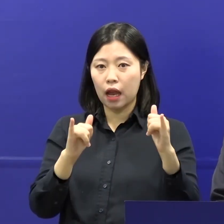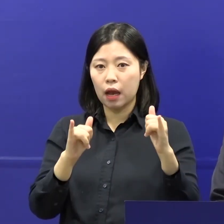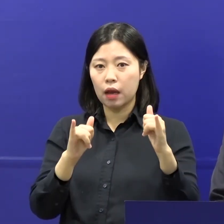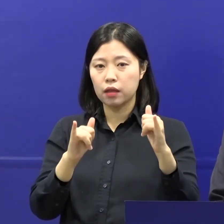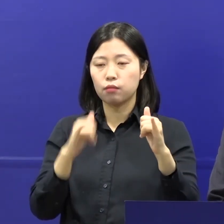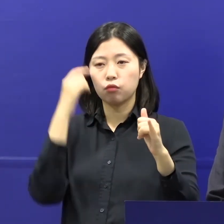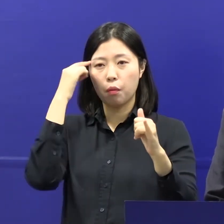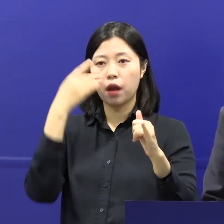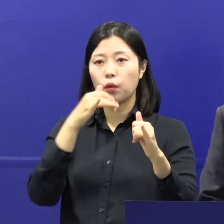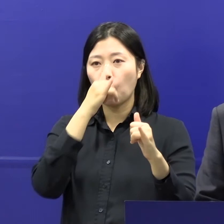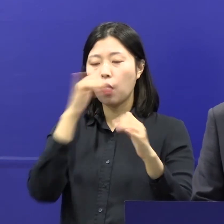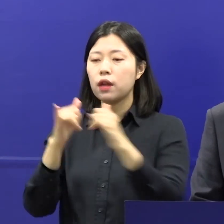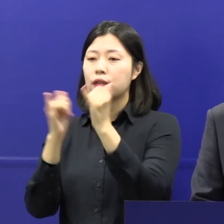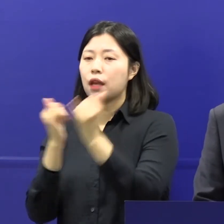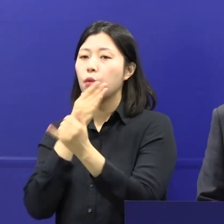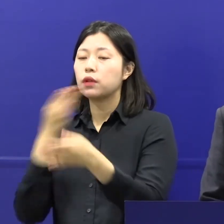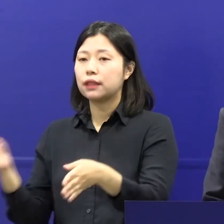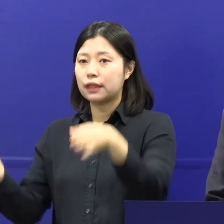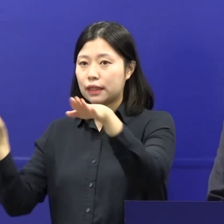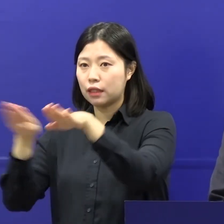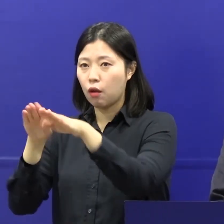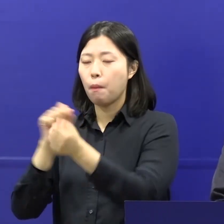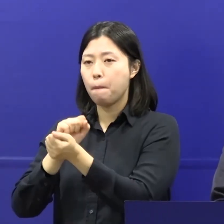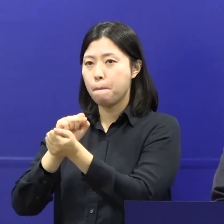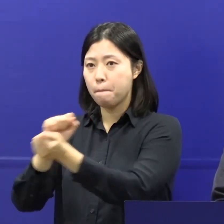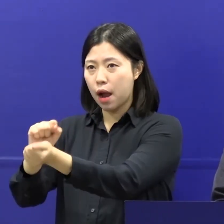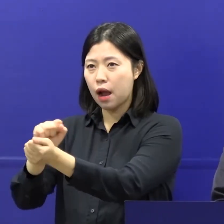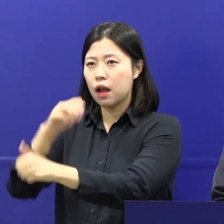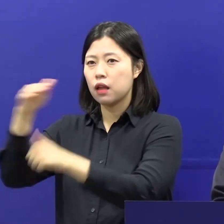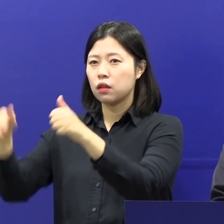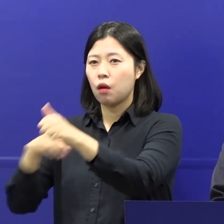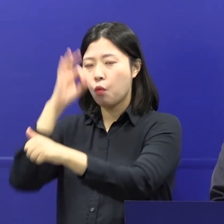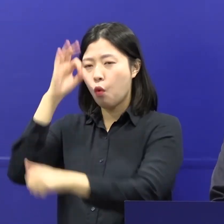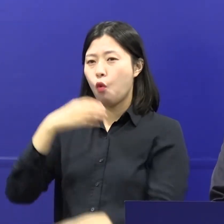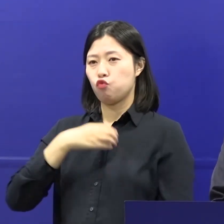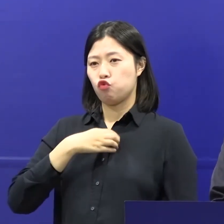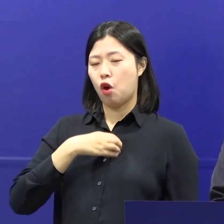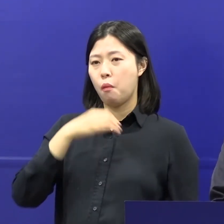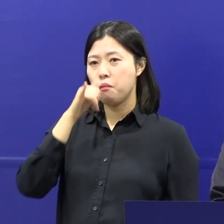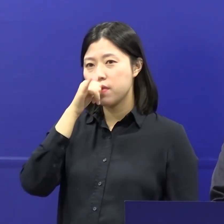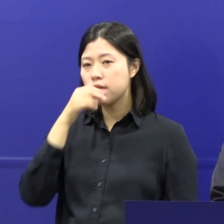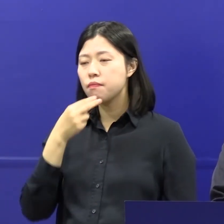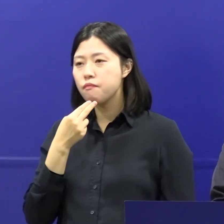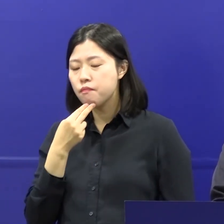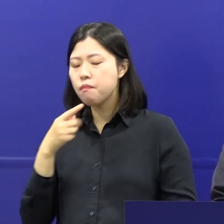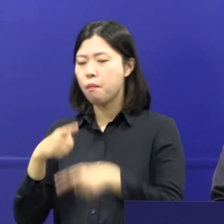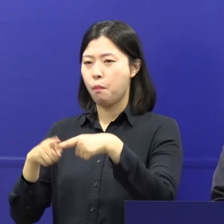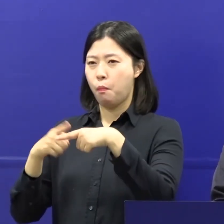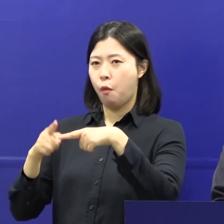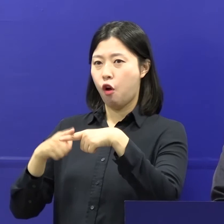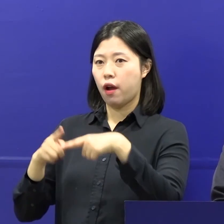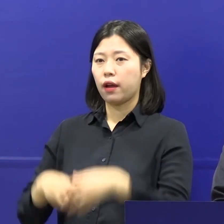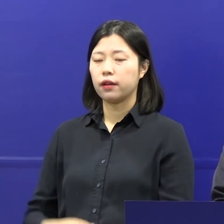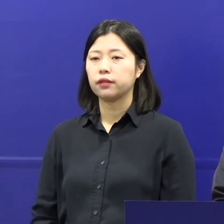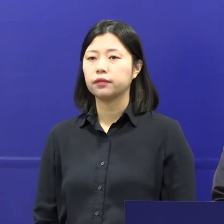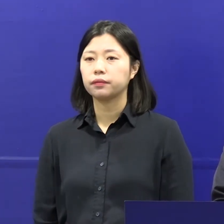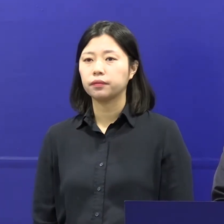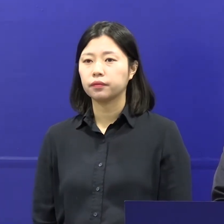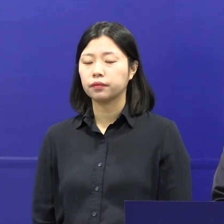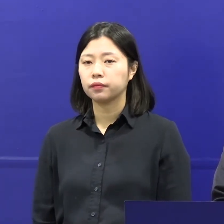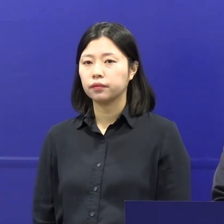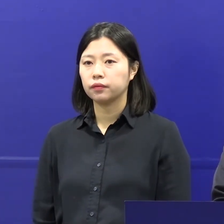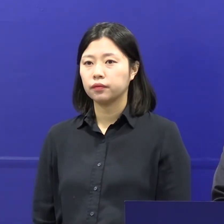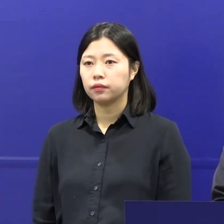사회복지시설은 감염 확산 양상, 유혼도, 방역관리 상황을 고려해서